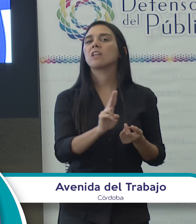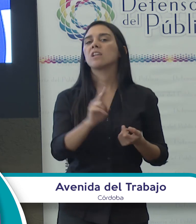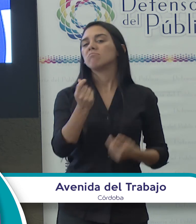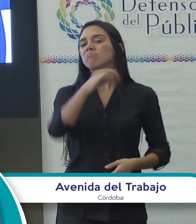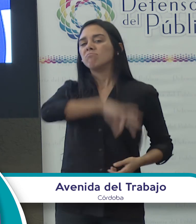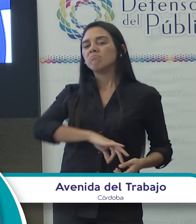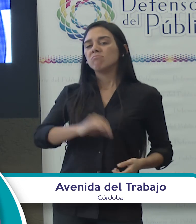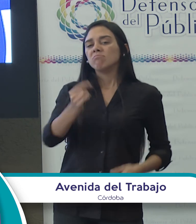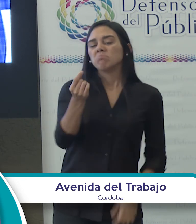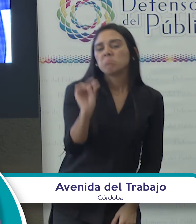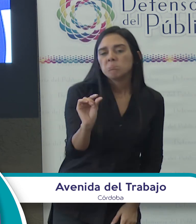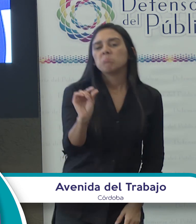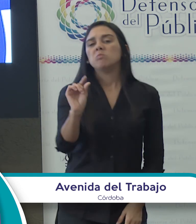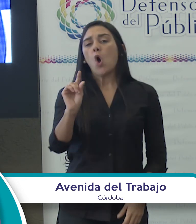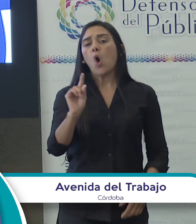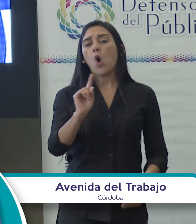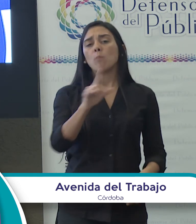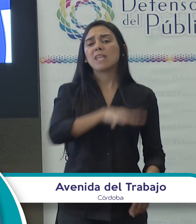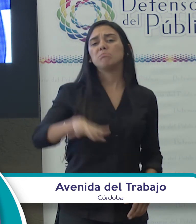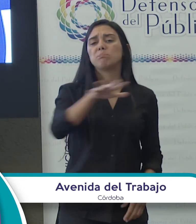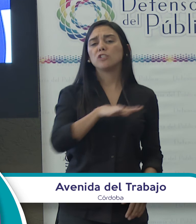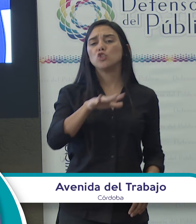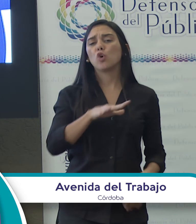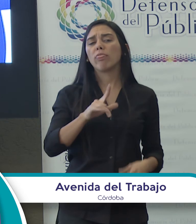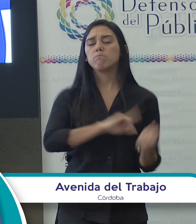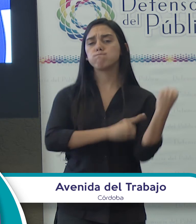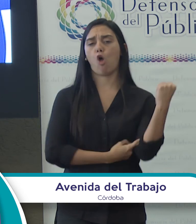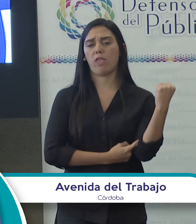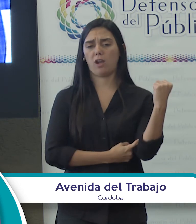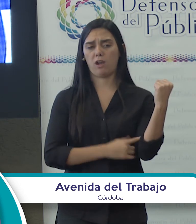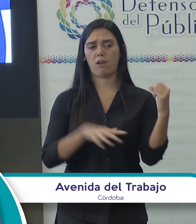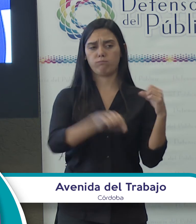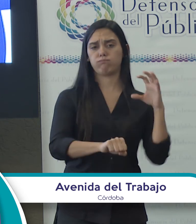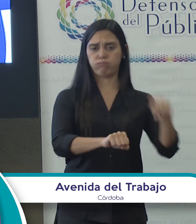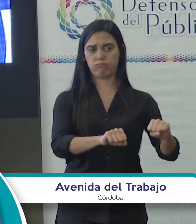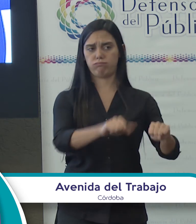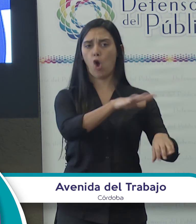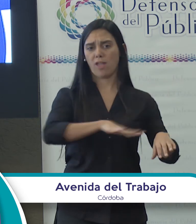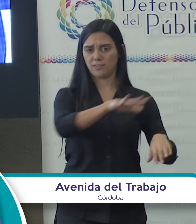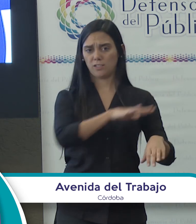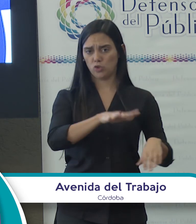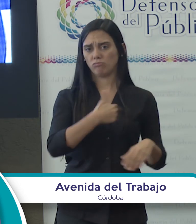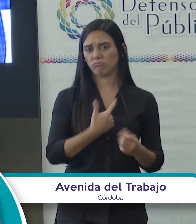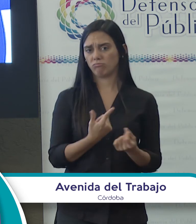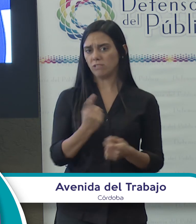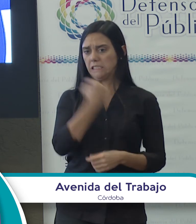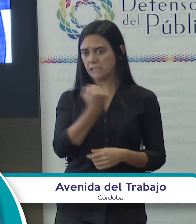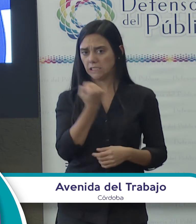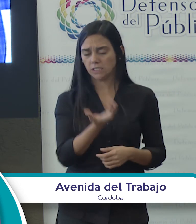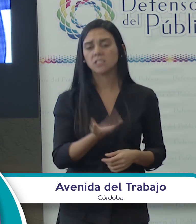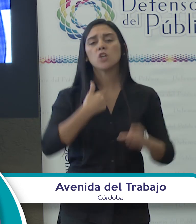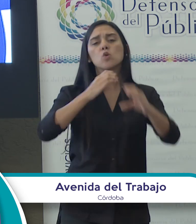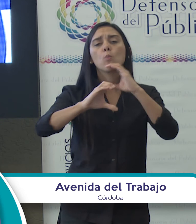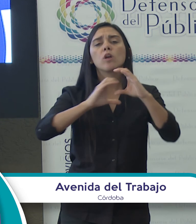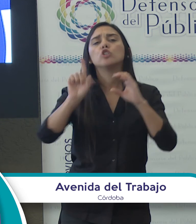tampoco ocupamos los mismos espacios de poder dentro de las propias organizaciones. Además de esto queremos decir que pensamos que la comunicación nos sirve